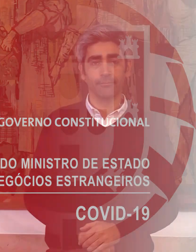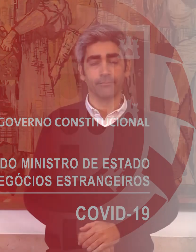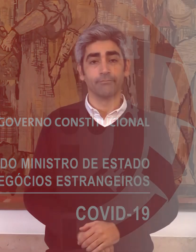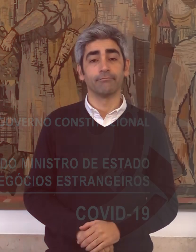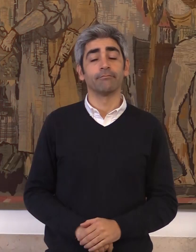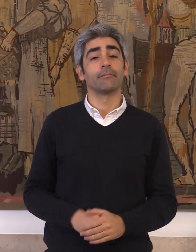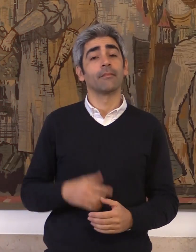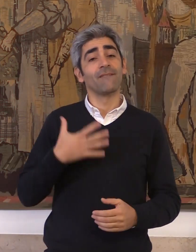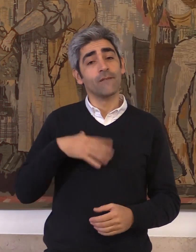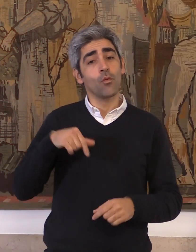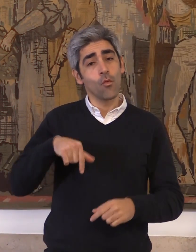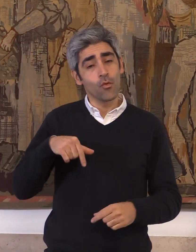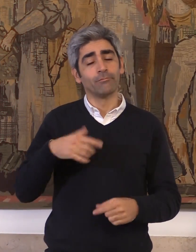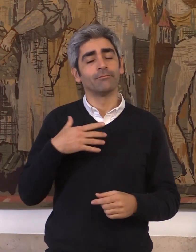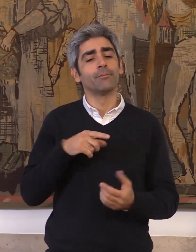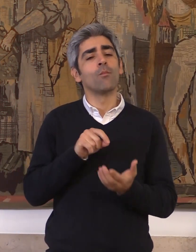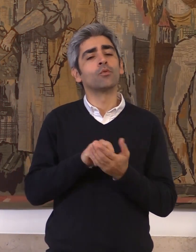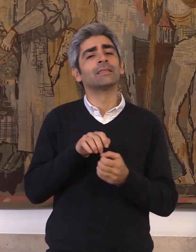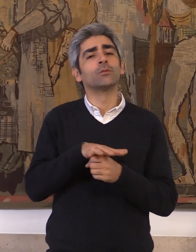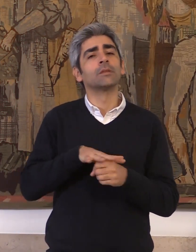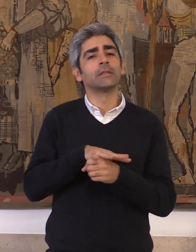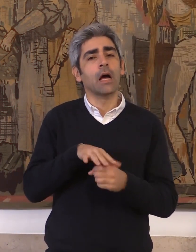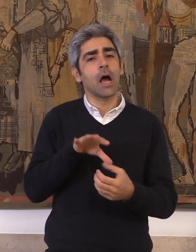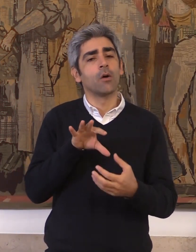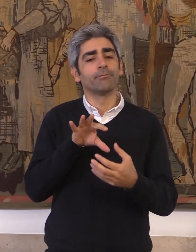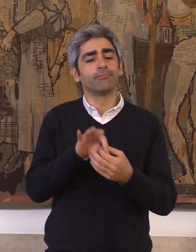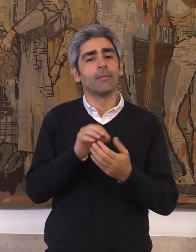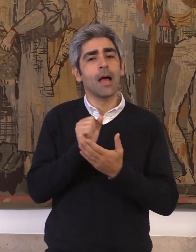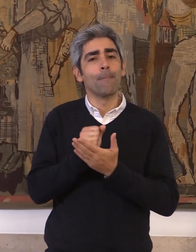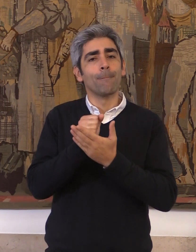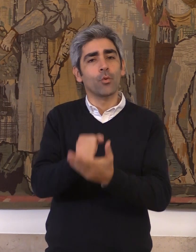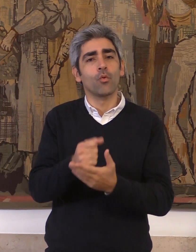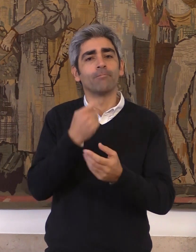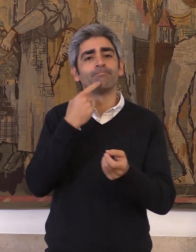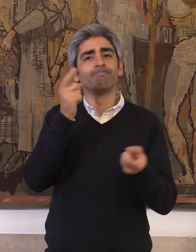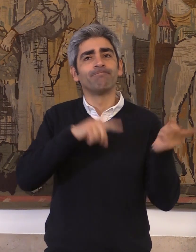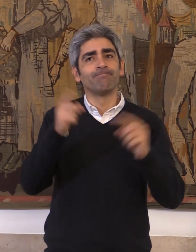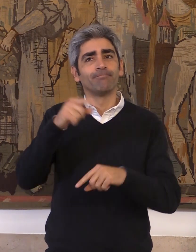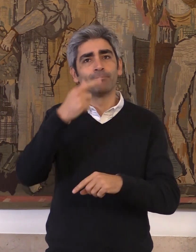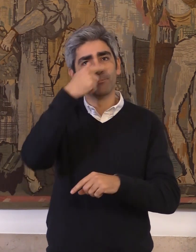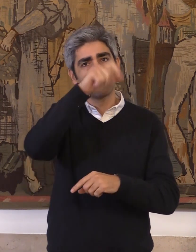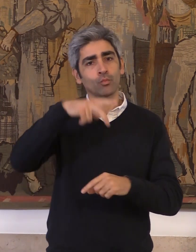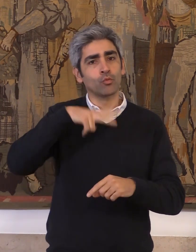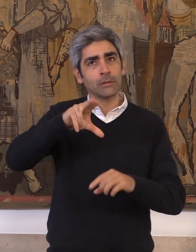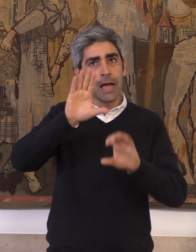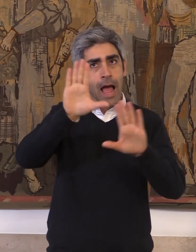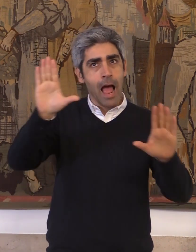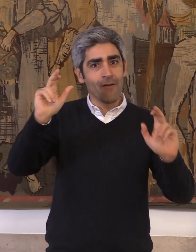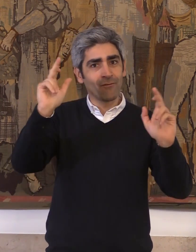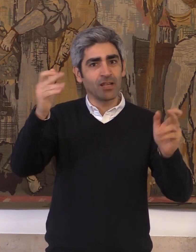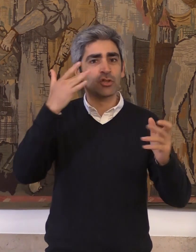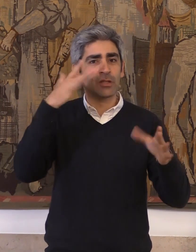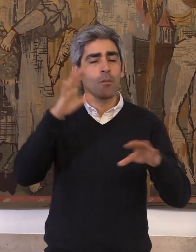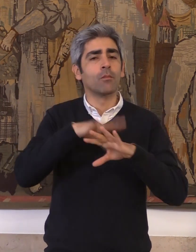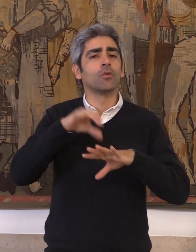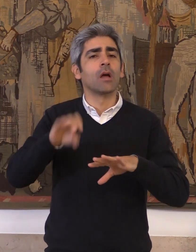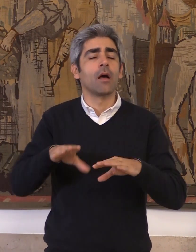Quero hoje fazer o ponto da situação do apoio ao regresso de portugueses retidos no estrangeiro por